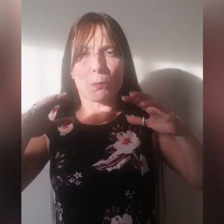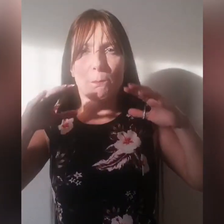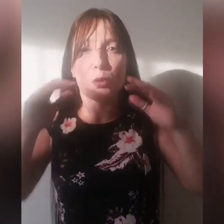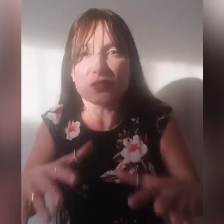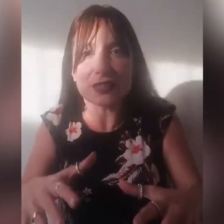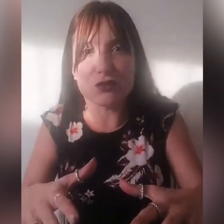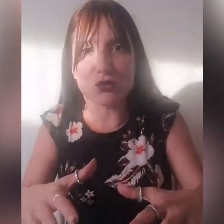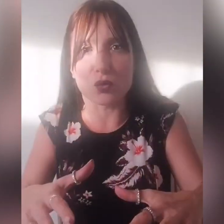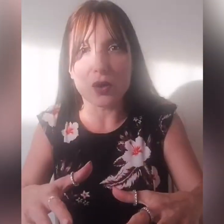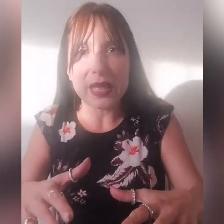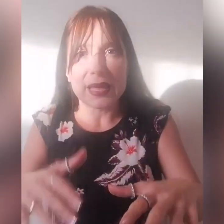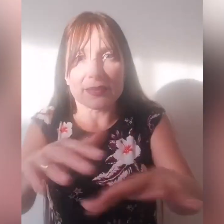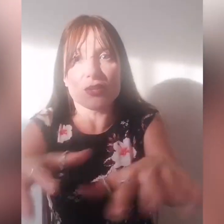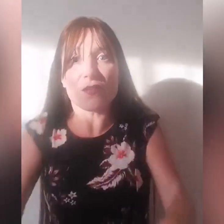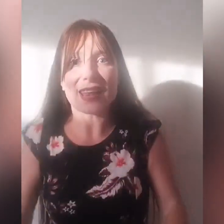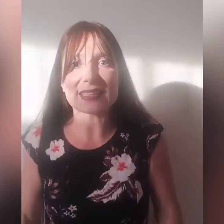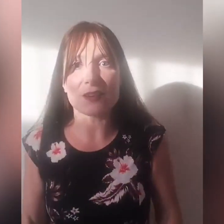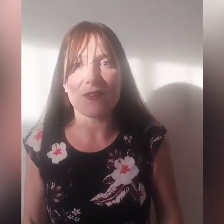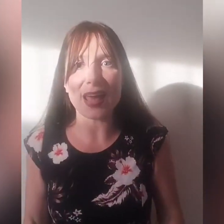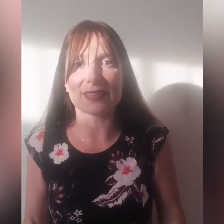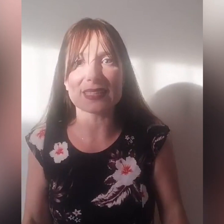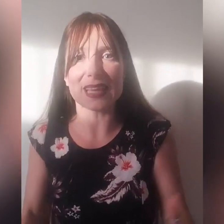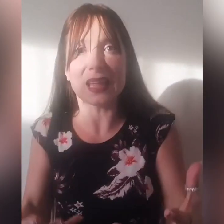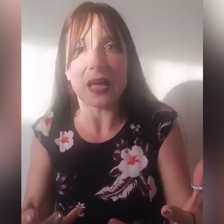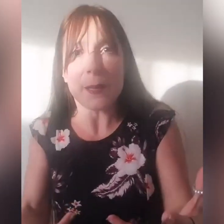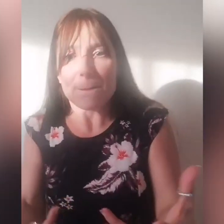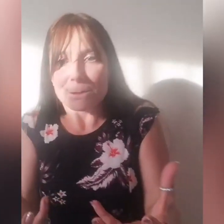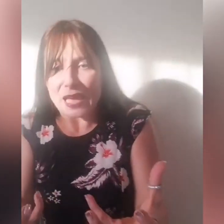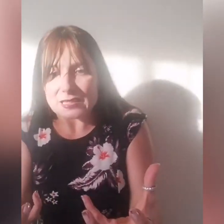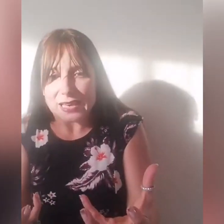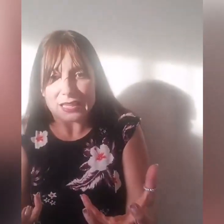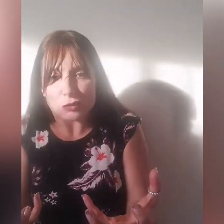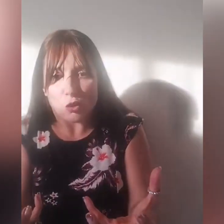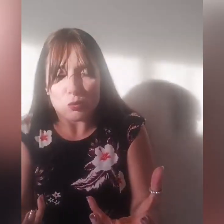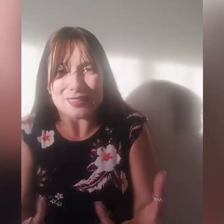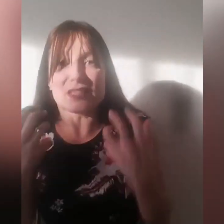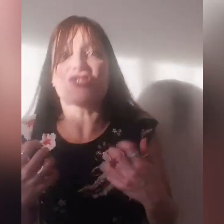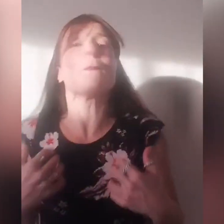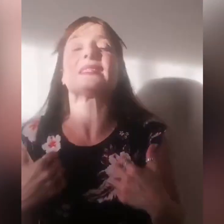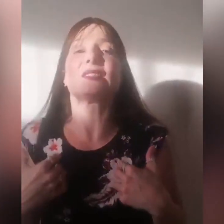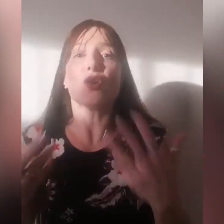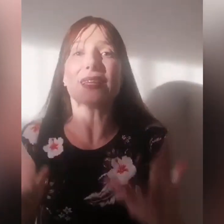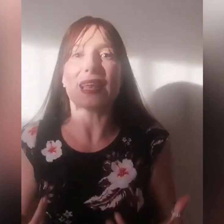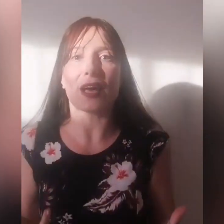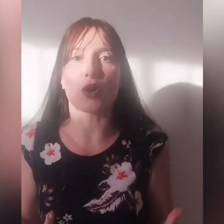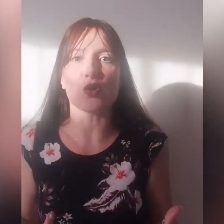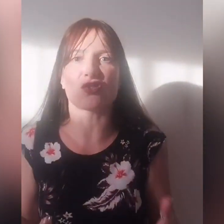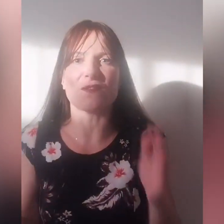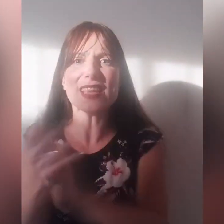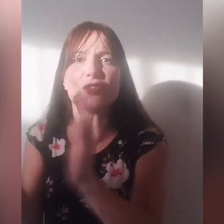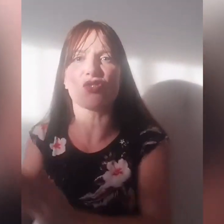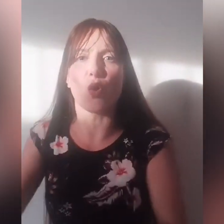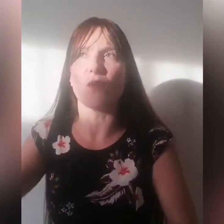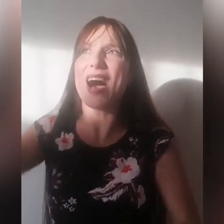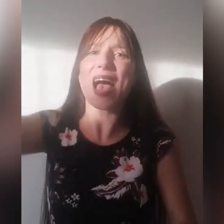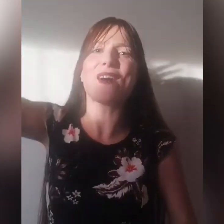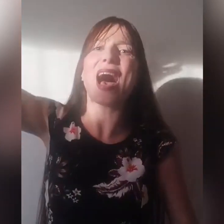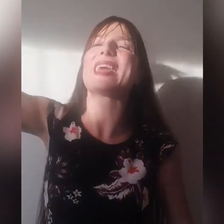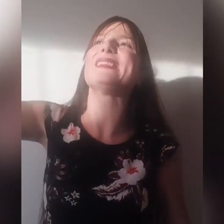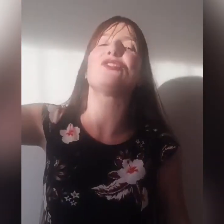buttati giù, Dio verrà a salvarti, stato come un'anticipazione della croce, vieni giù, vai vai re dei